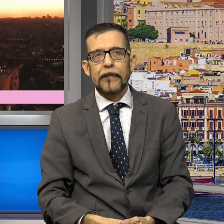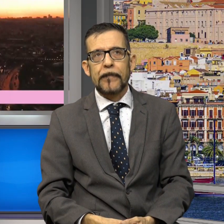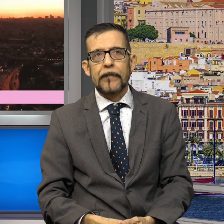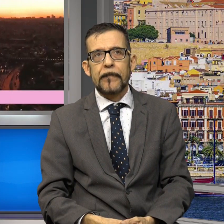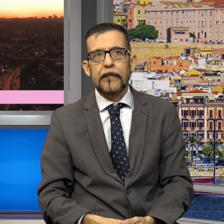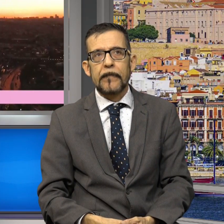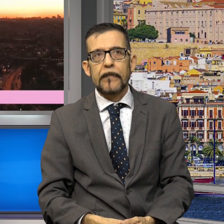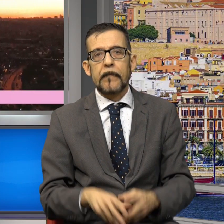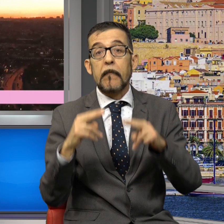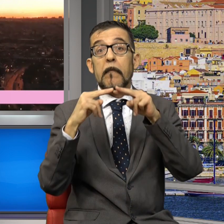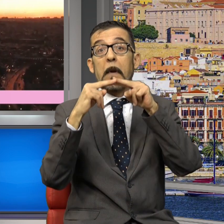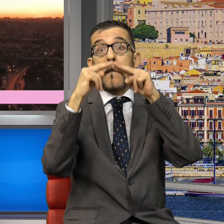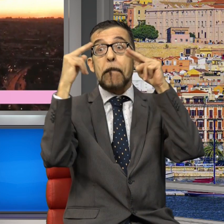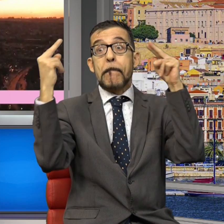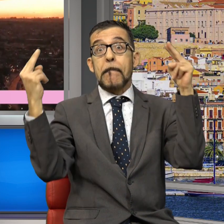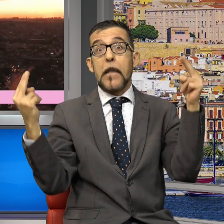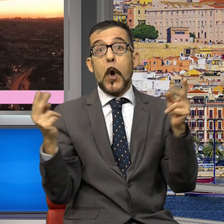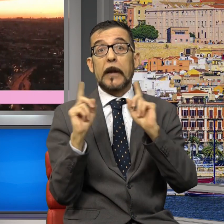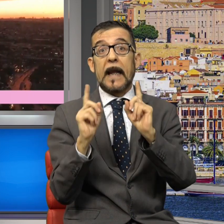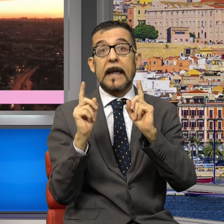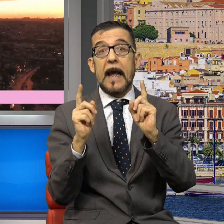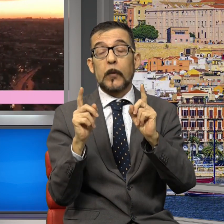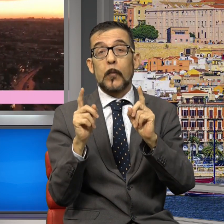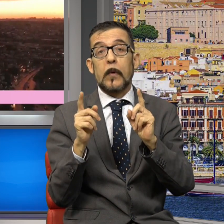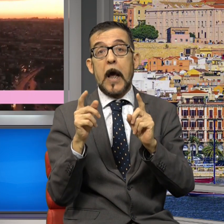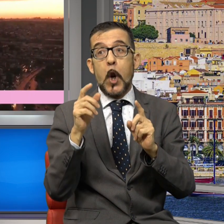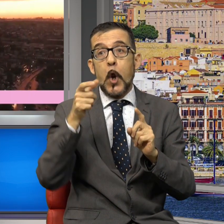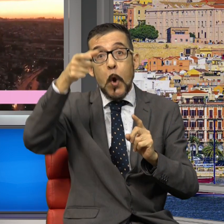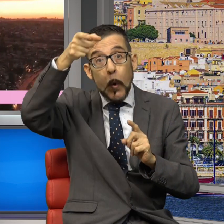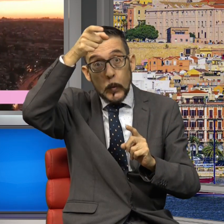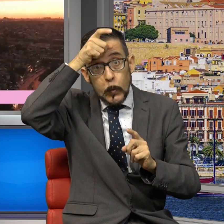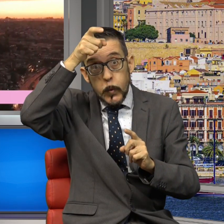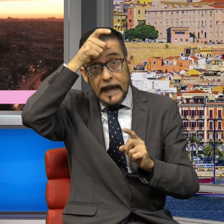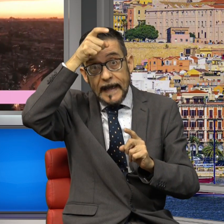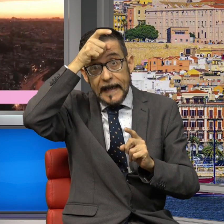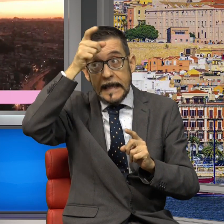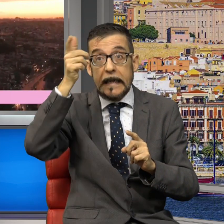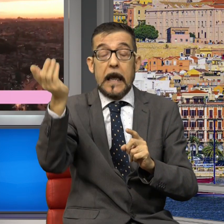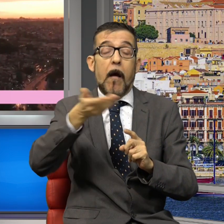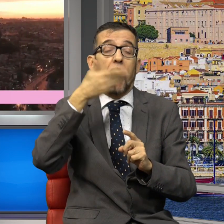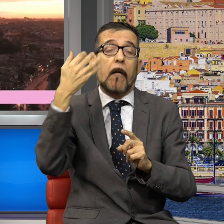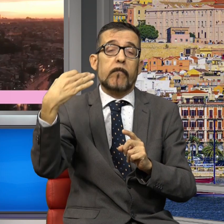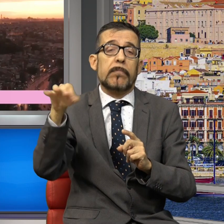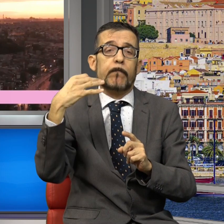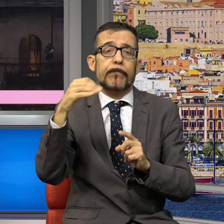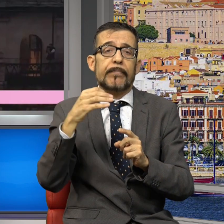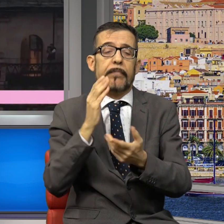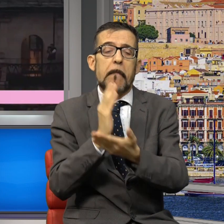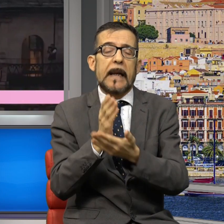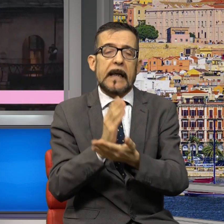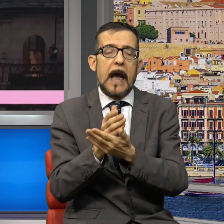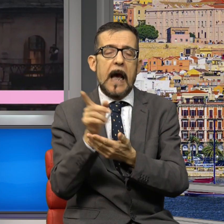Ponte naturale tra l'Occidente e l'Oriente, la Turchia è destinata a diventare sempre più un mercato di riferimento per la Sardegna,